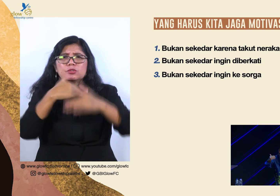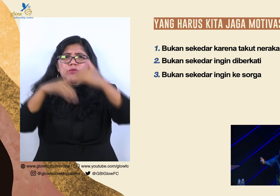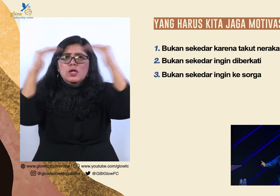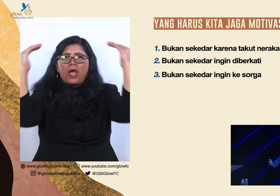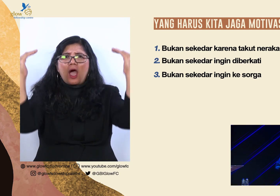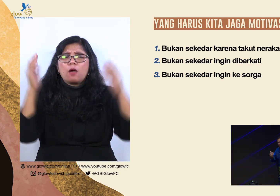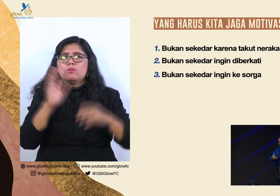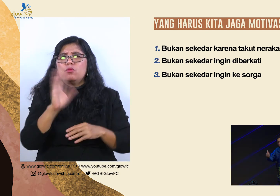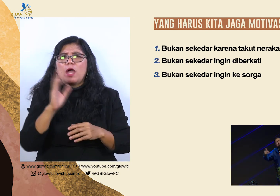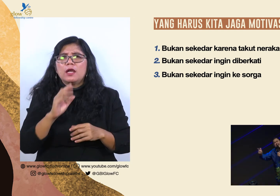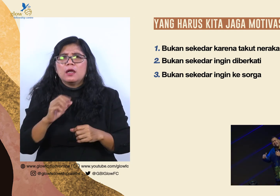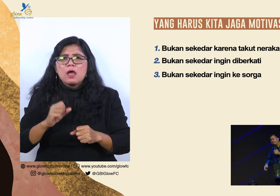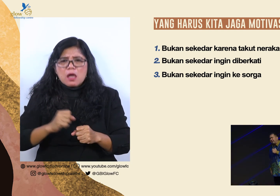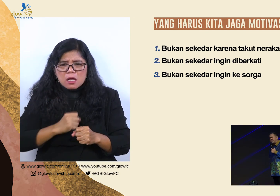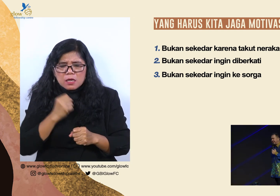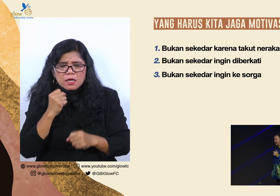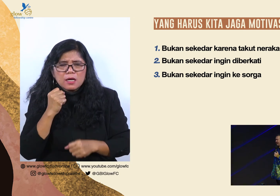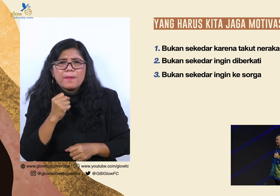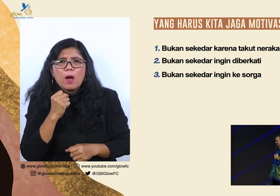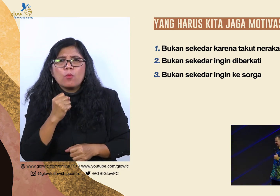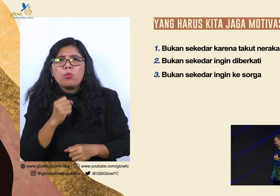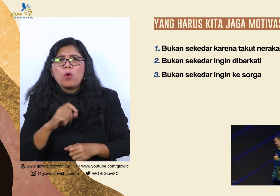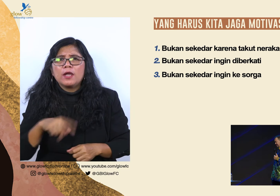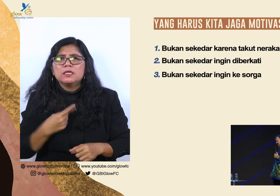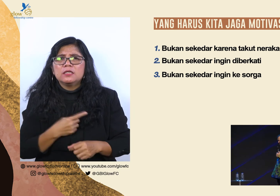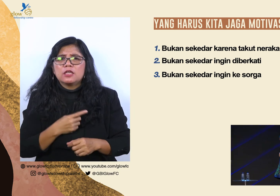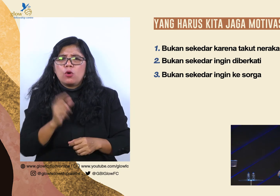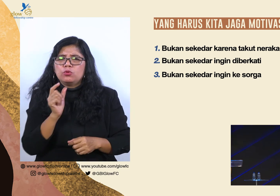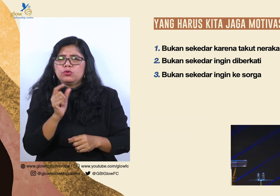karena kemampuan kita melakukan hal-hal yang baik dan benar.